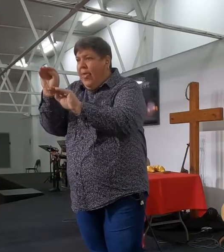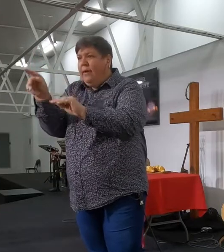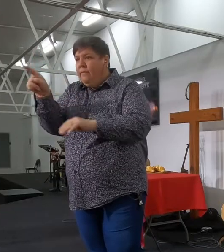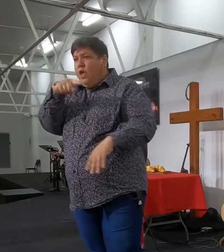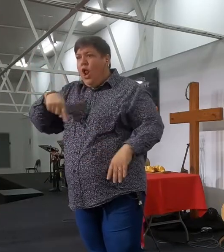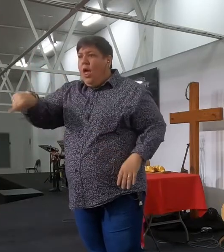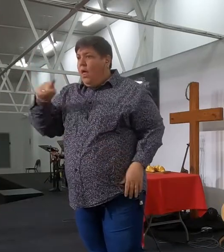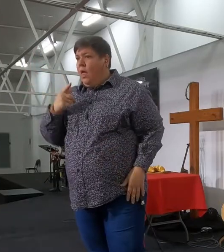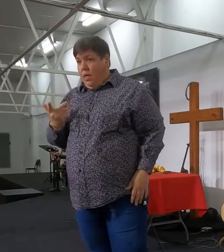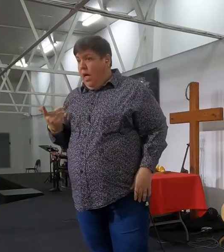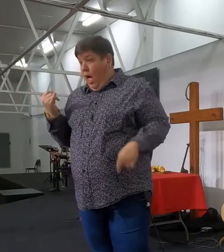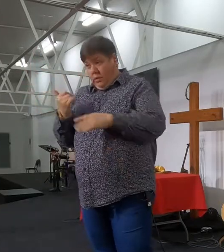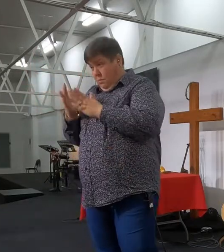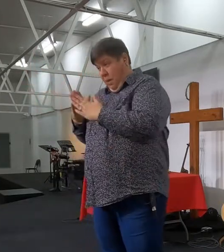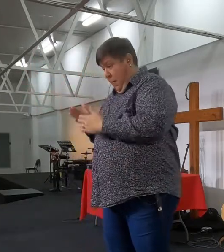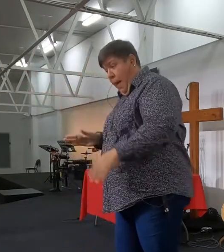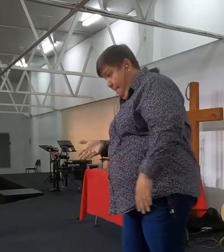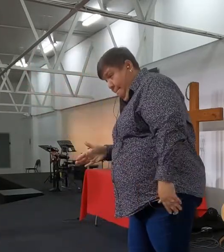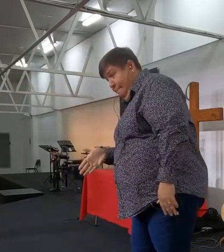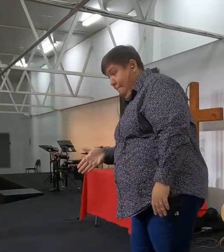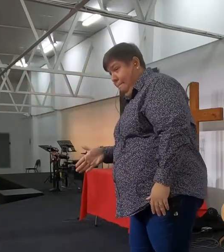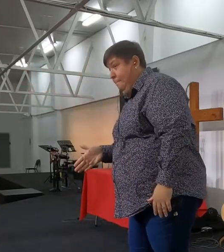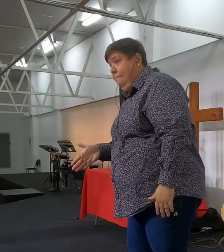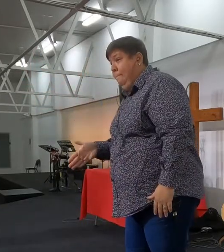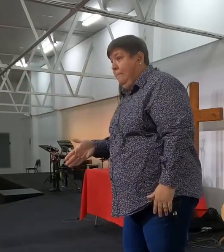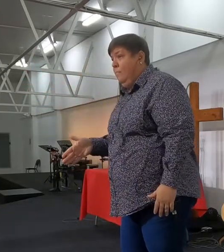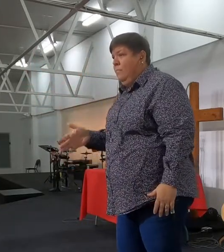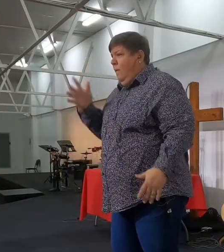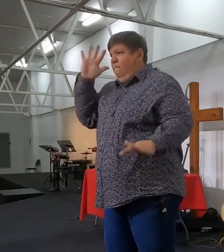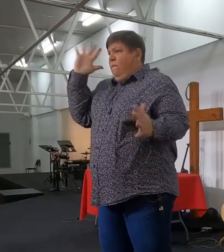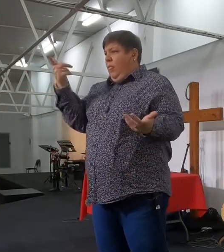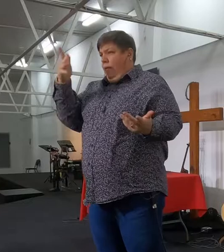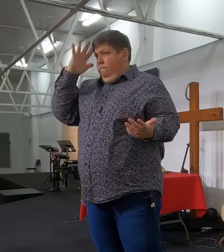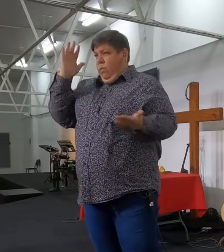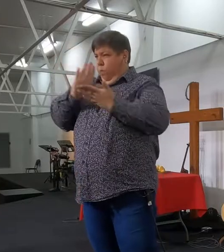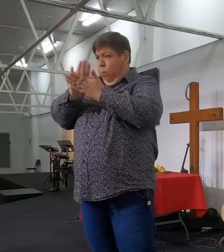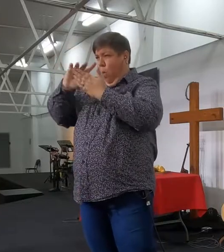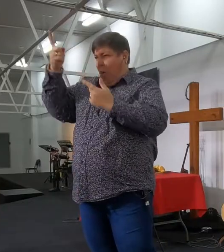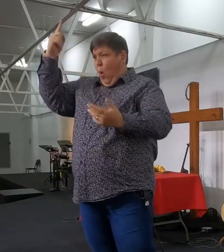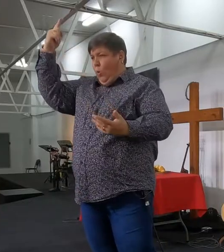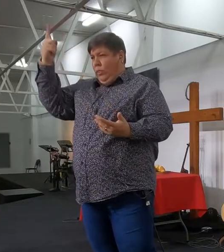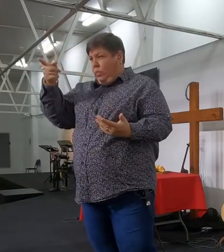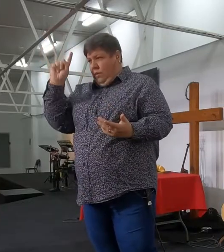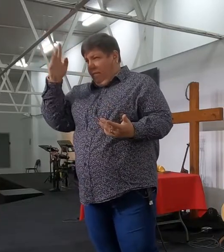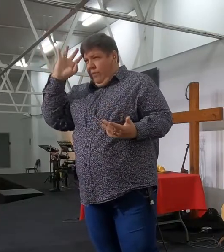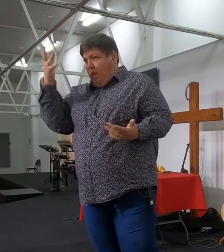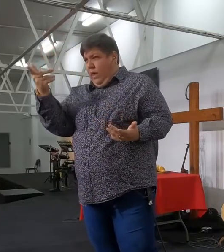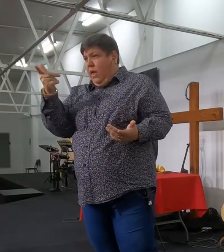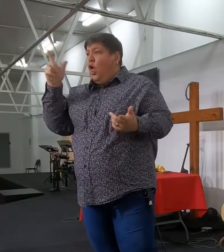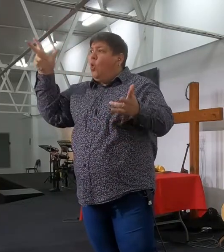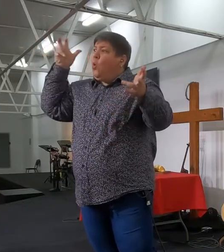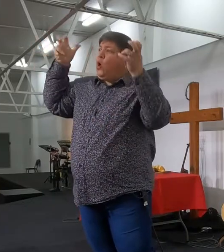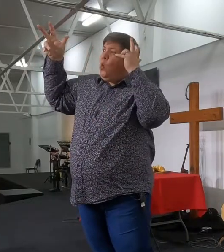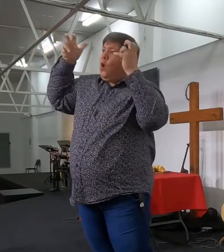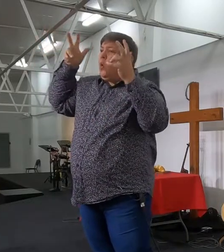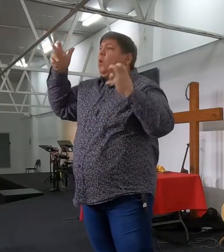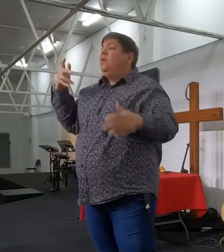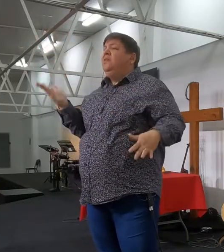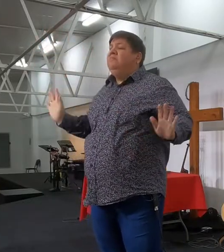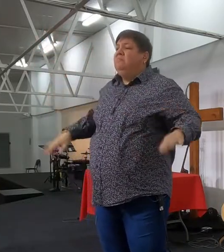as dit nie vir hier die boek was nie, as dit nie vir hier die Bible was nie, het jy niks van God geweet nie, behalwe dit wat jy in die natuur kan sien, en te sê, wat iemand moest het